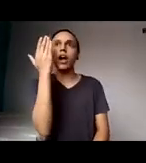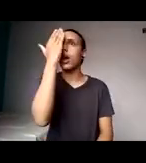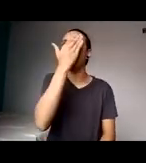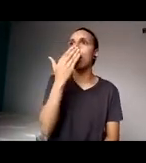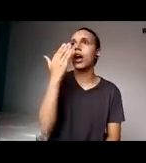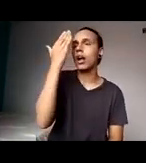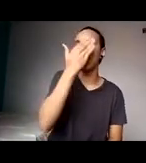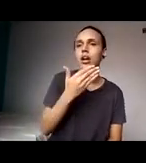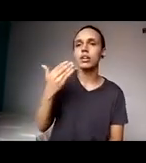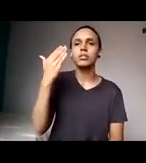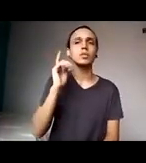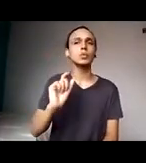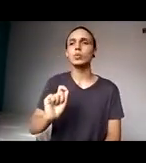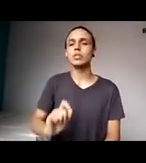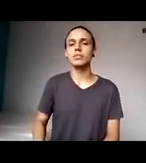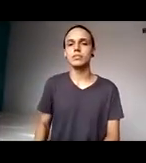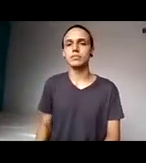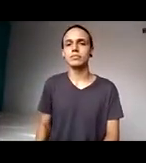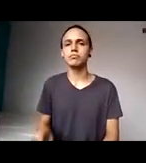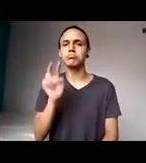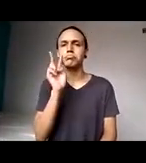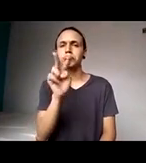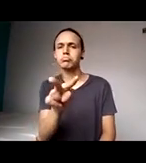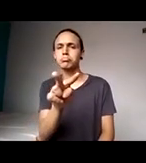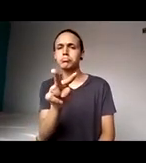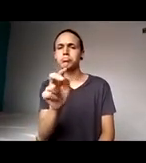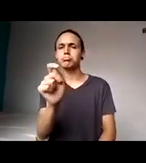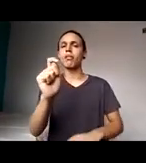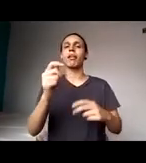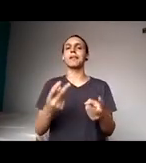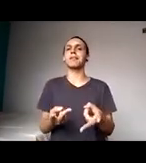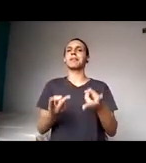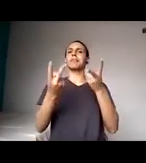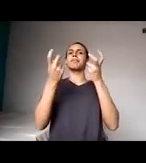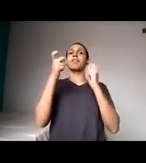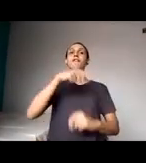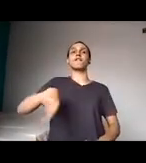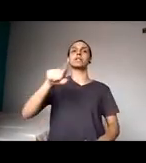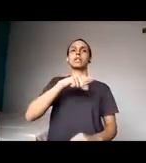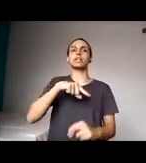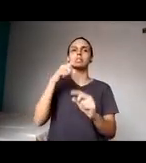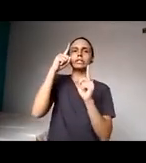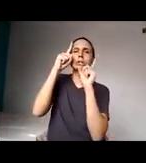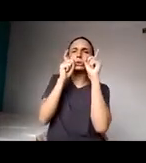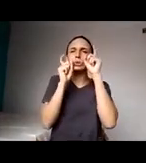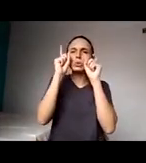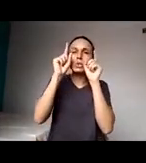claramente que vocês emitem micromovimentações faciais. Essas